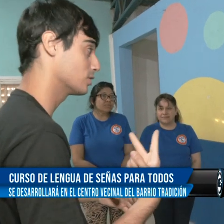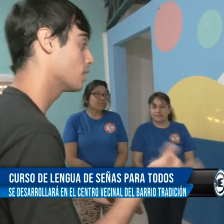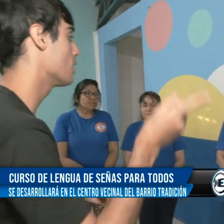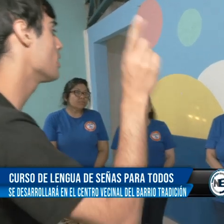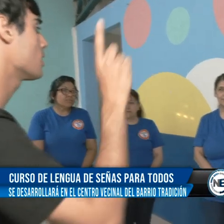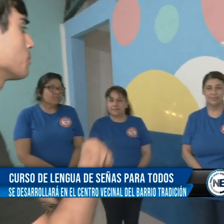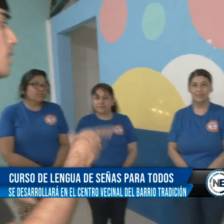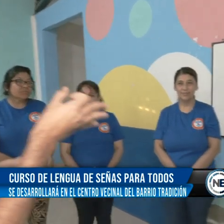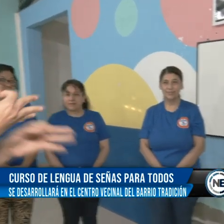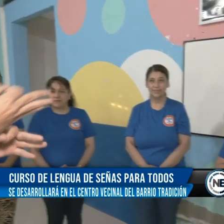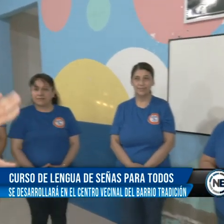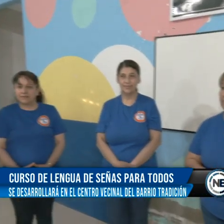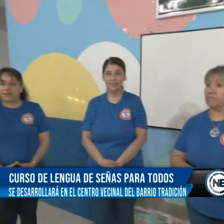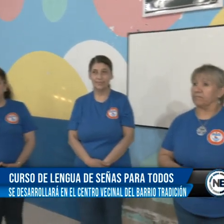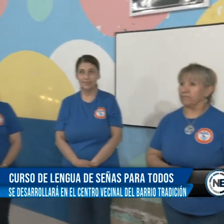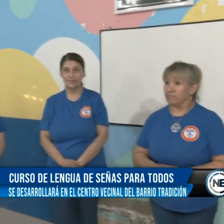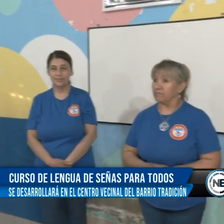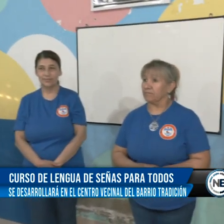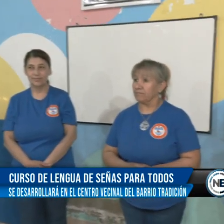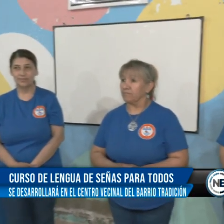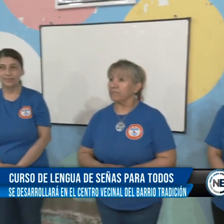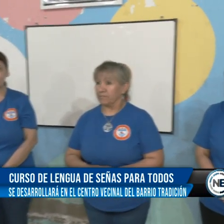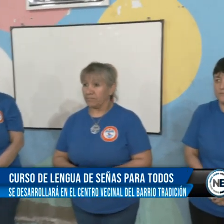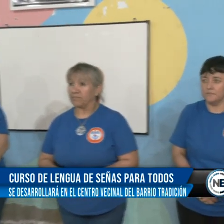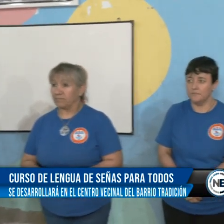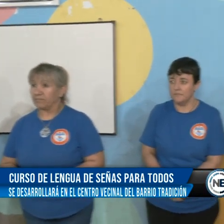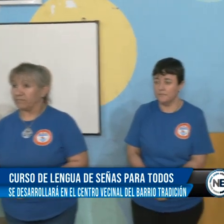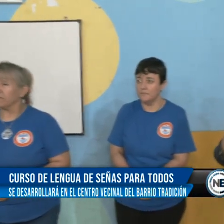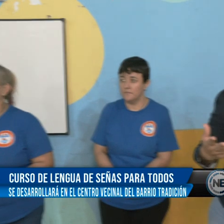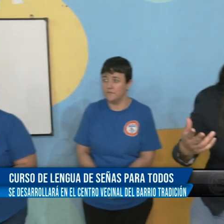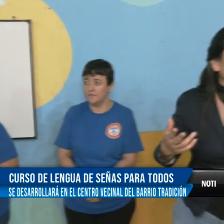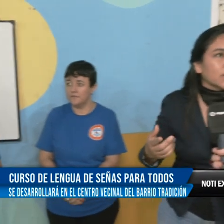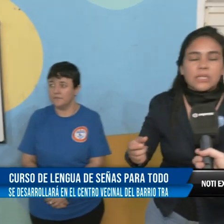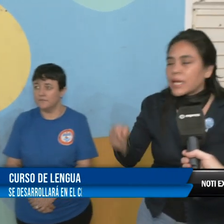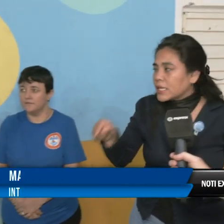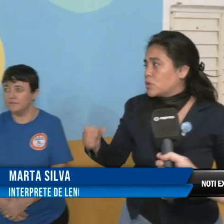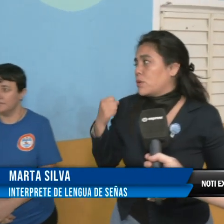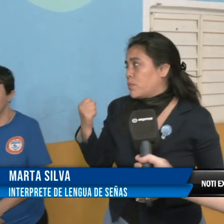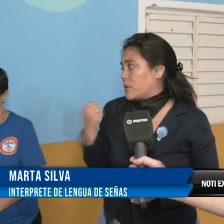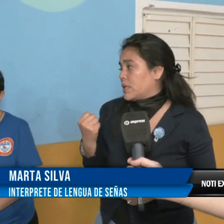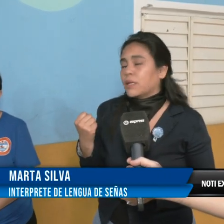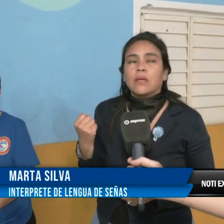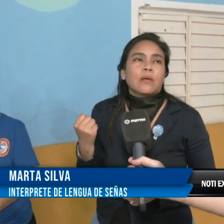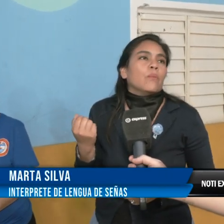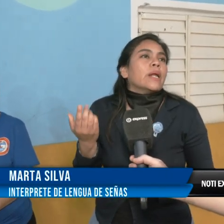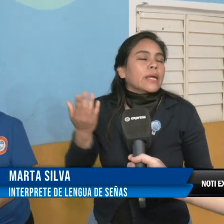todo lo que es el público en general, ¿sí? La importancia es que se aprenda la lengua de señas, eso es lo importante. ¿Para